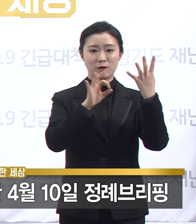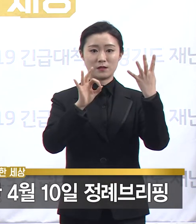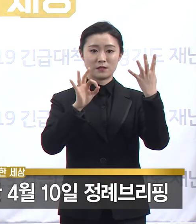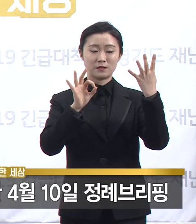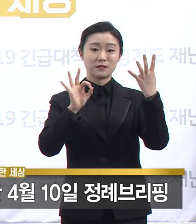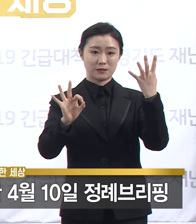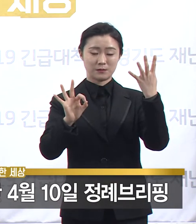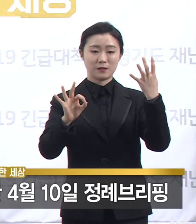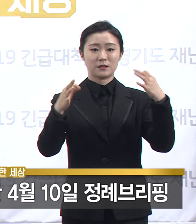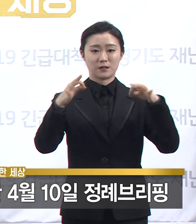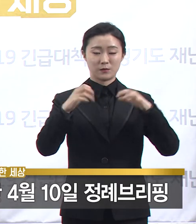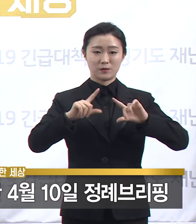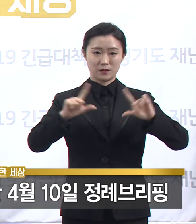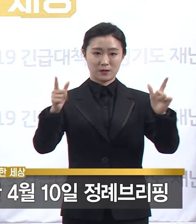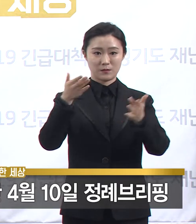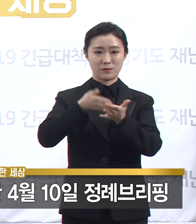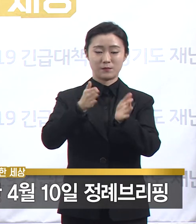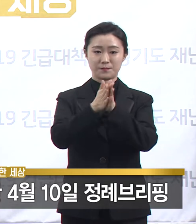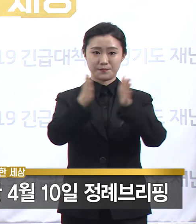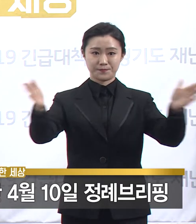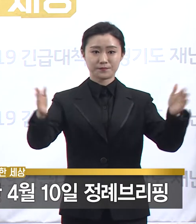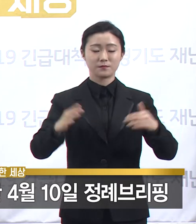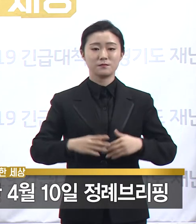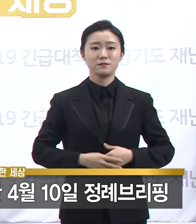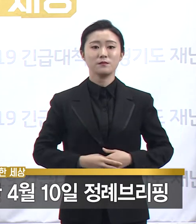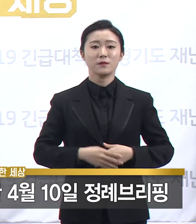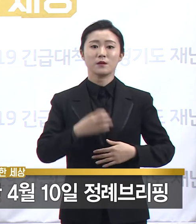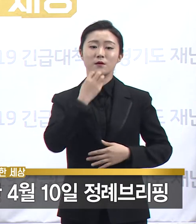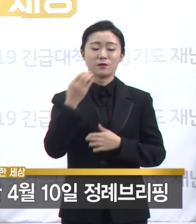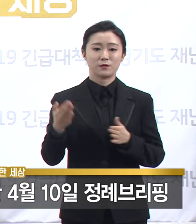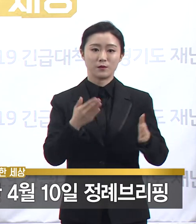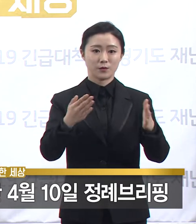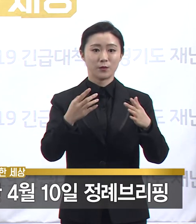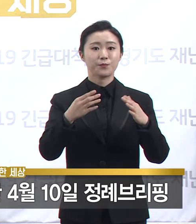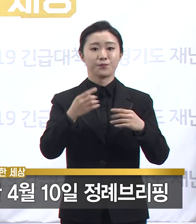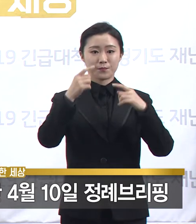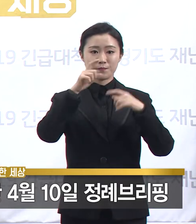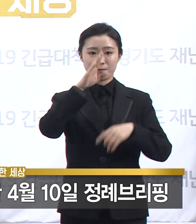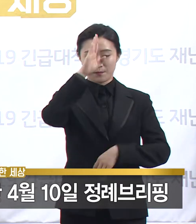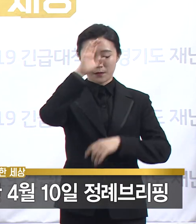정례 브리핑을 시작하겠습니다. 경기도 확진자 발생 현황입니다.